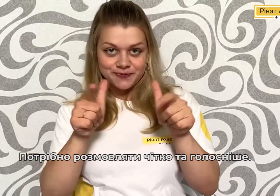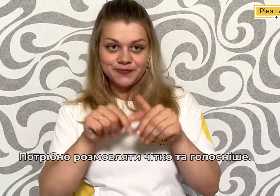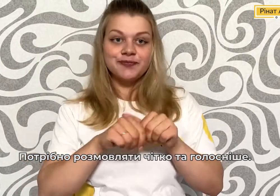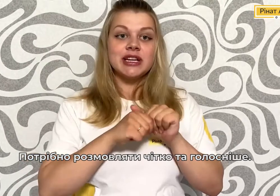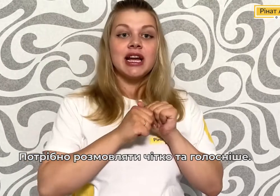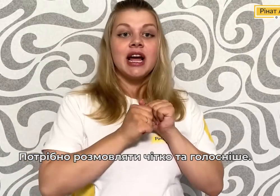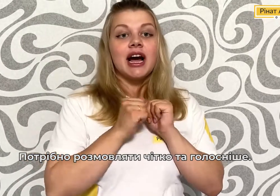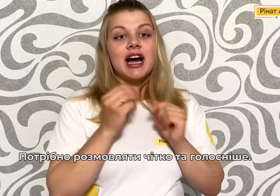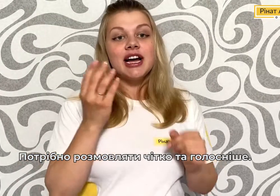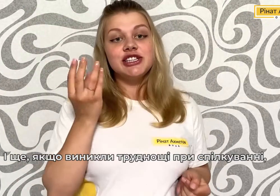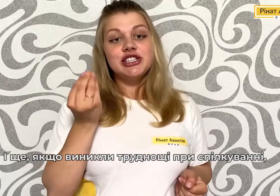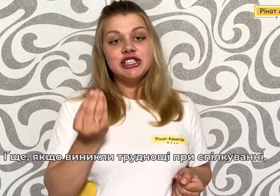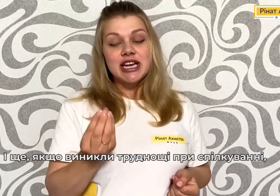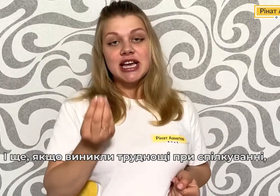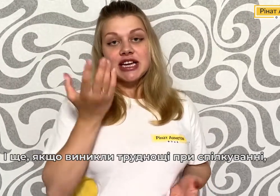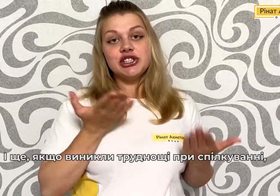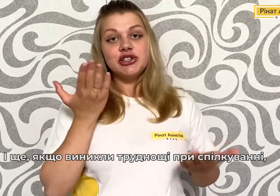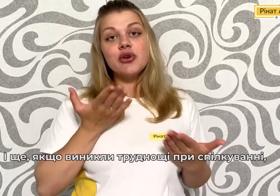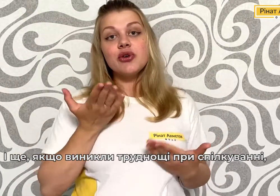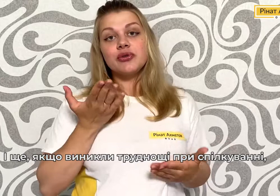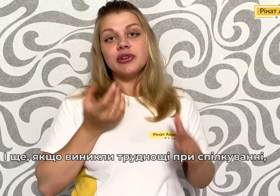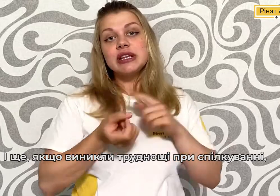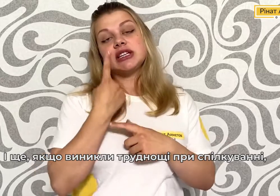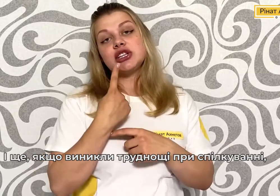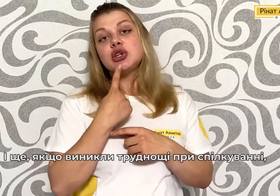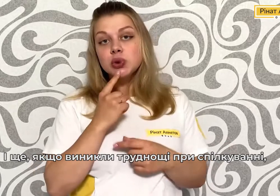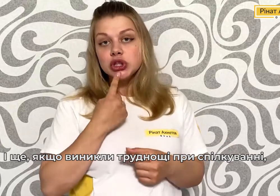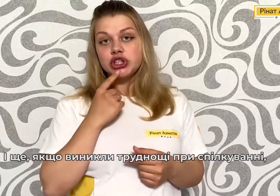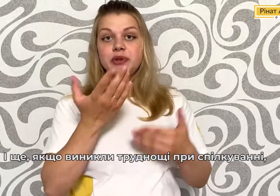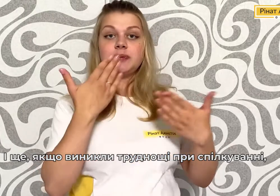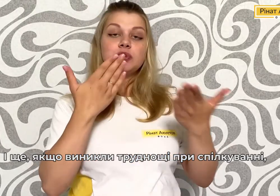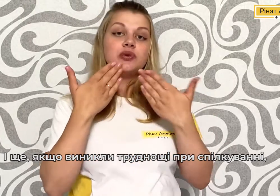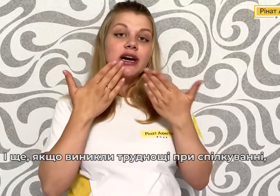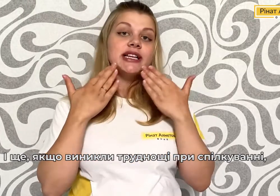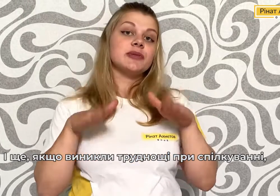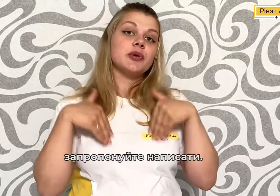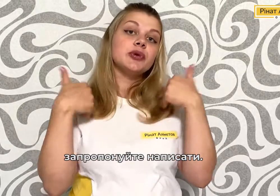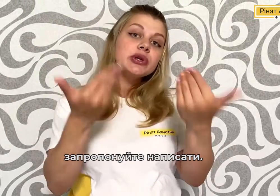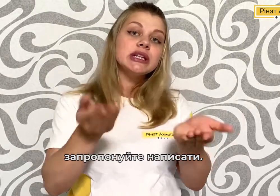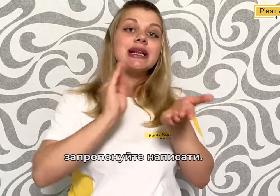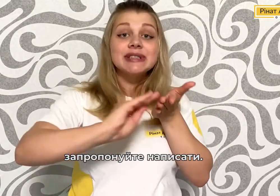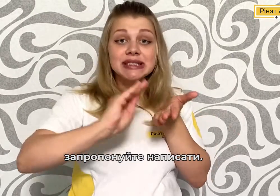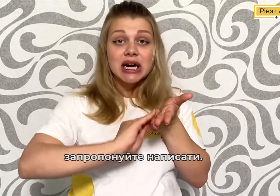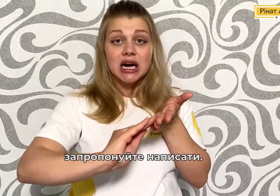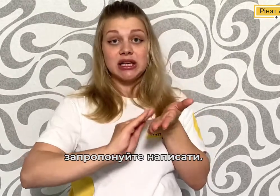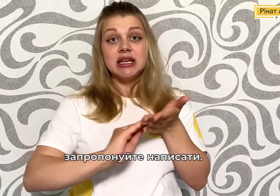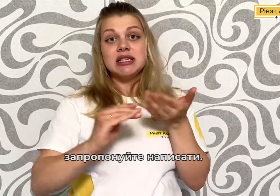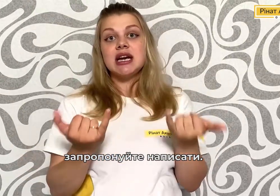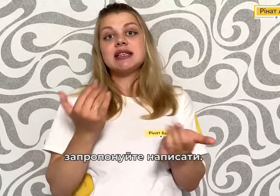І ще, якщо виникли труднощі при спілкуванні, запропонуйте написати Зараз